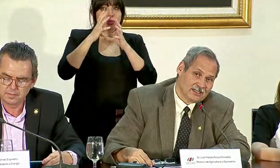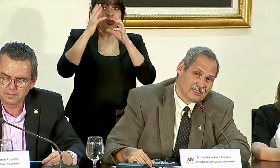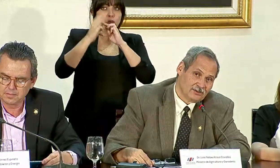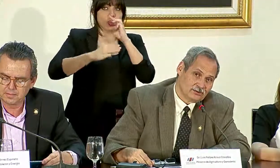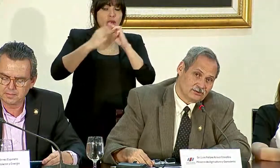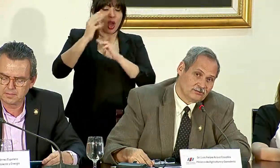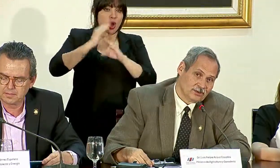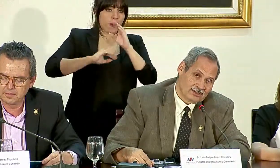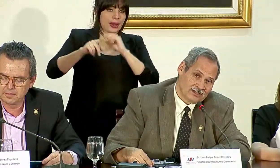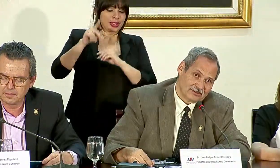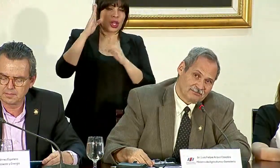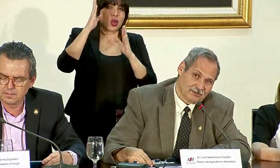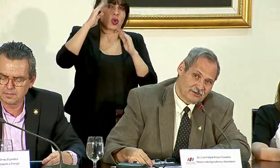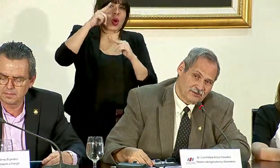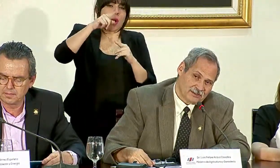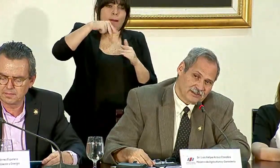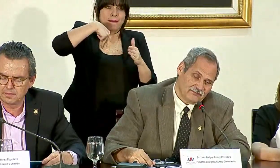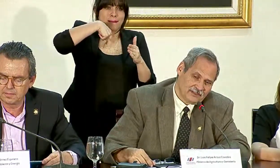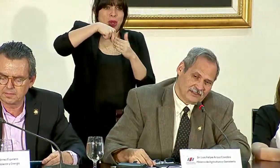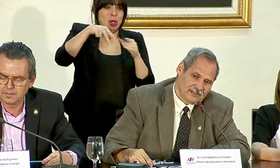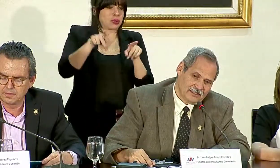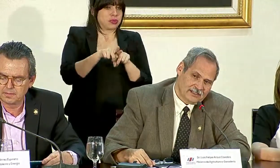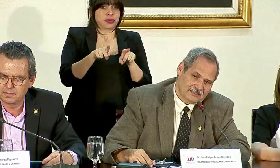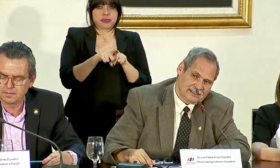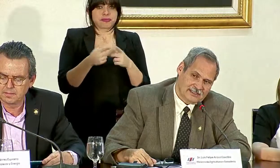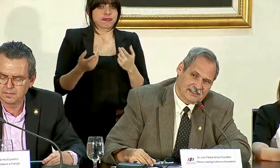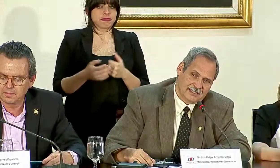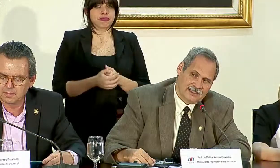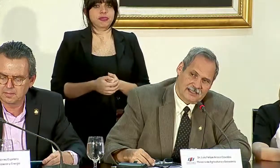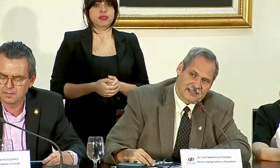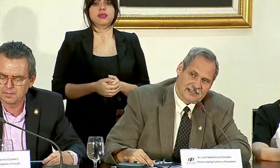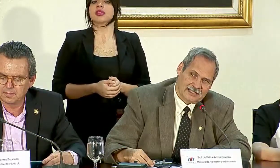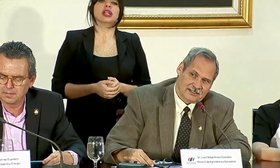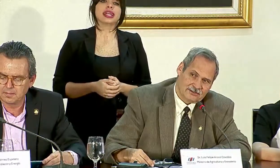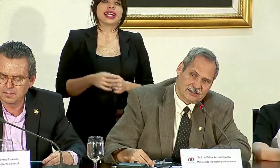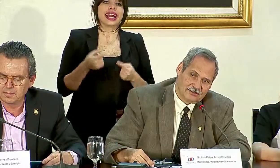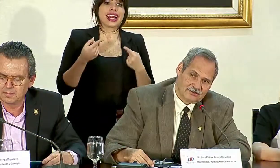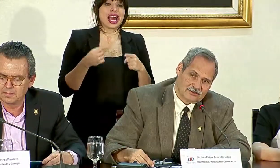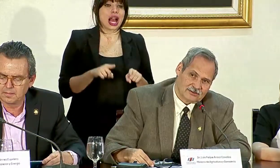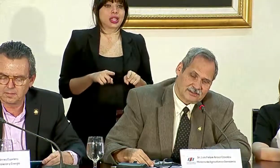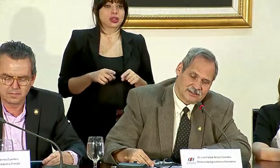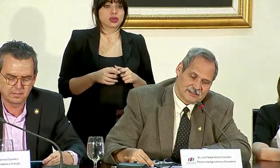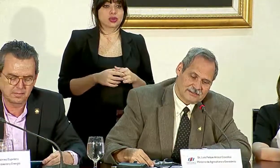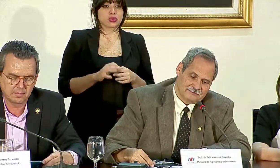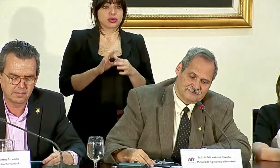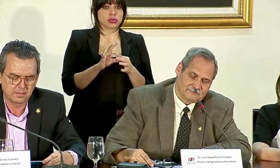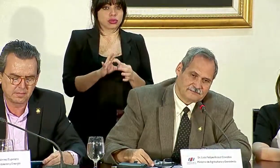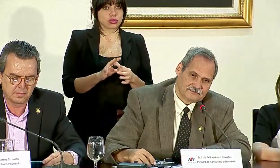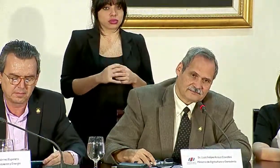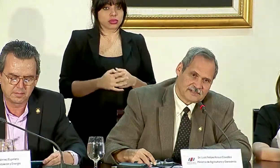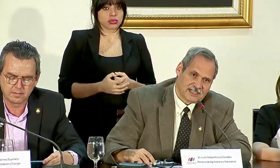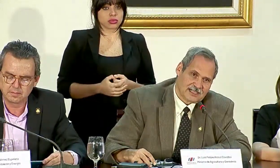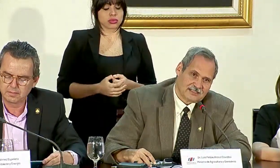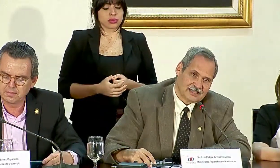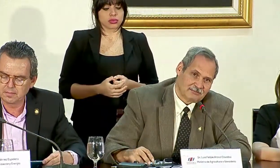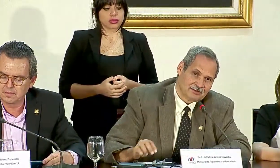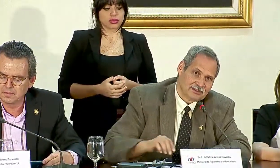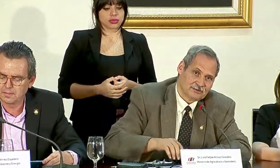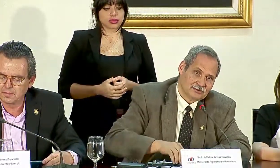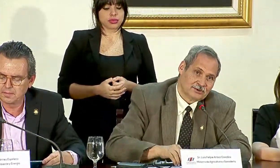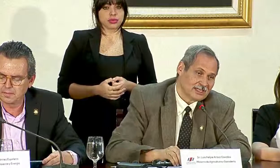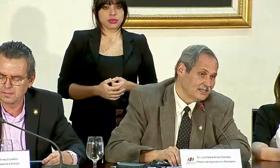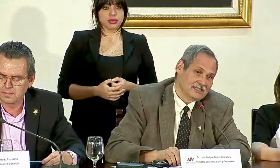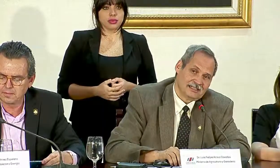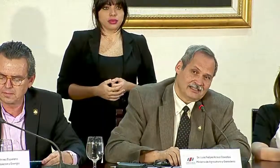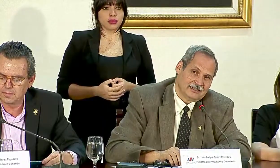Ahí no hay un bloqueo tampoco, ¿verdad? En el caso de la